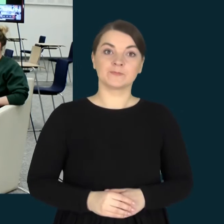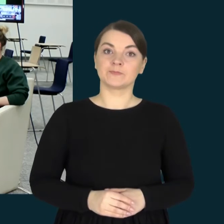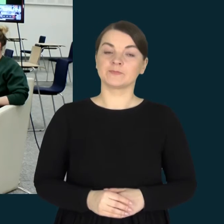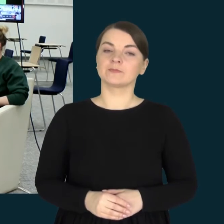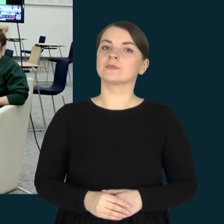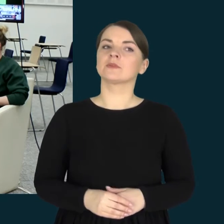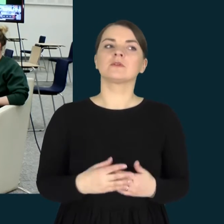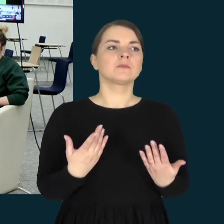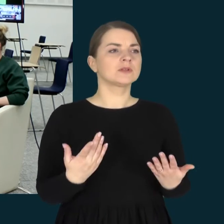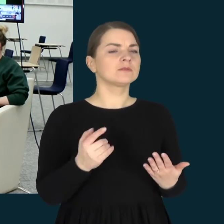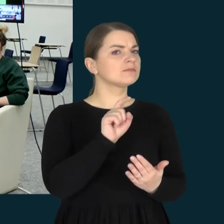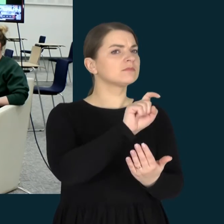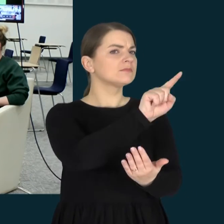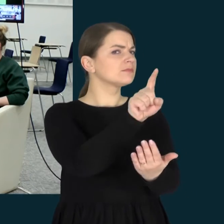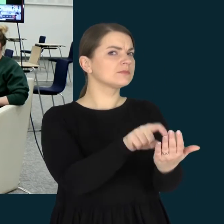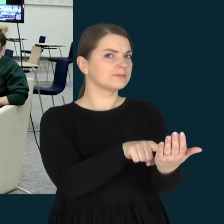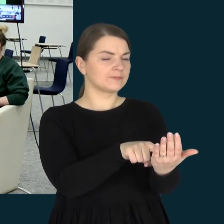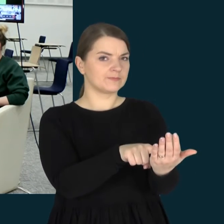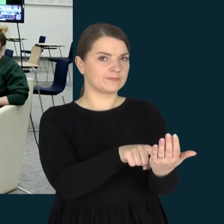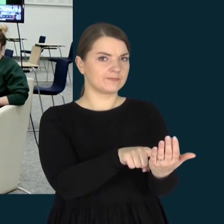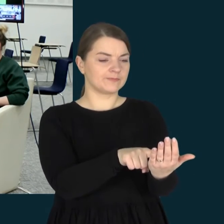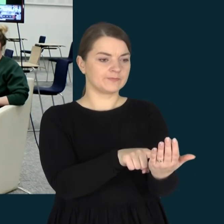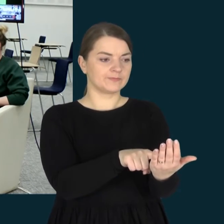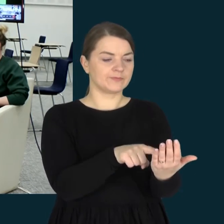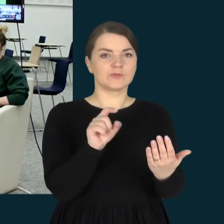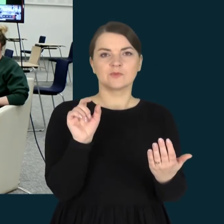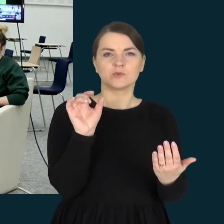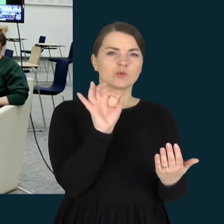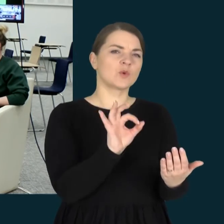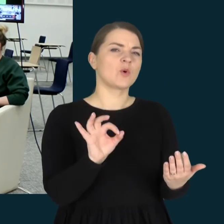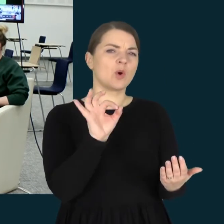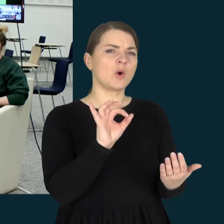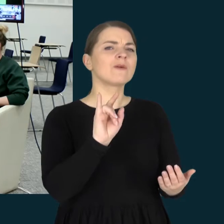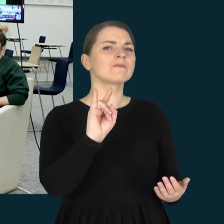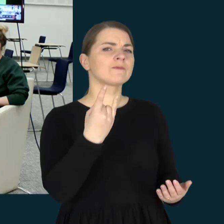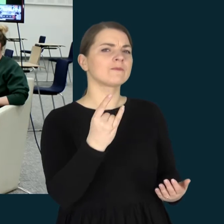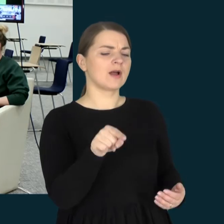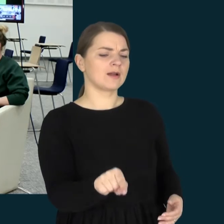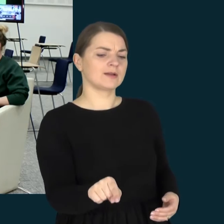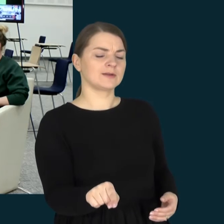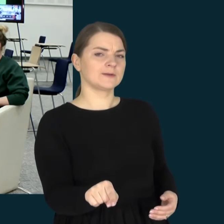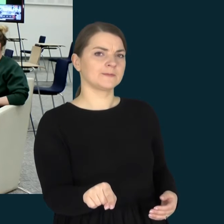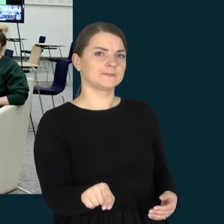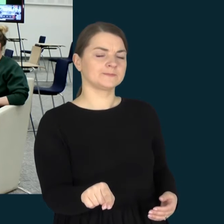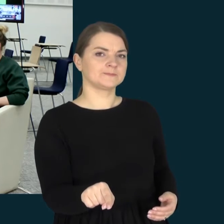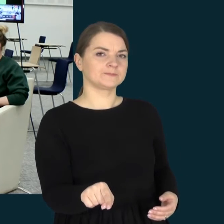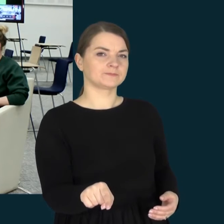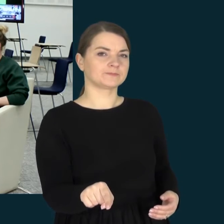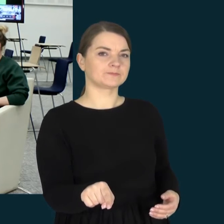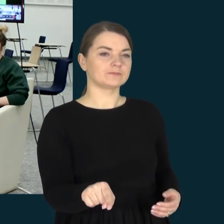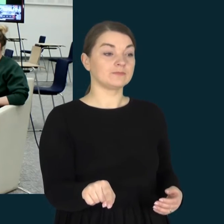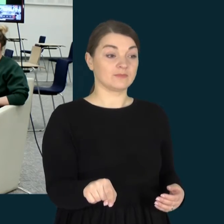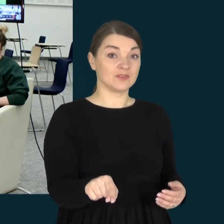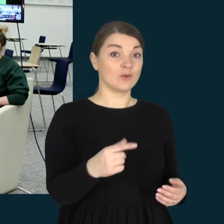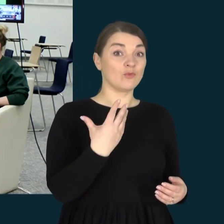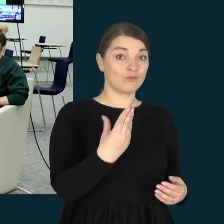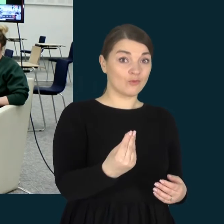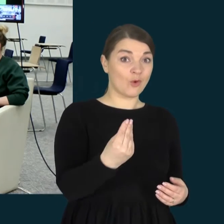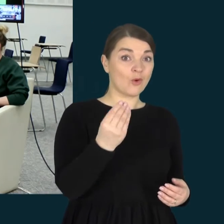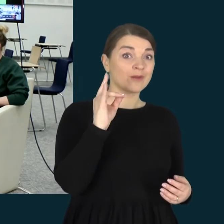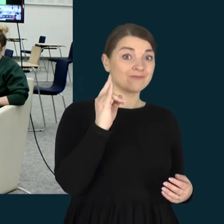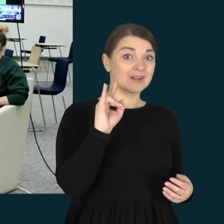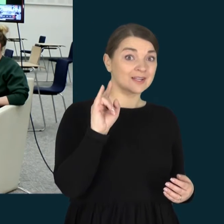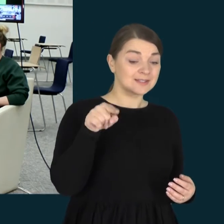Bet klausimas iš vaiko perspektyvos. Ar jūsų vaikas kažką,